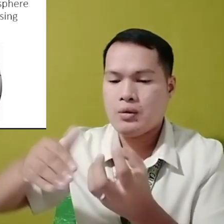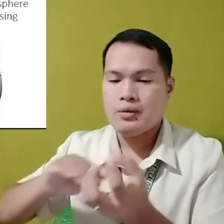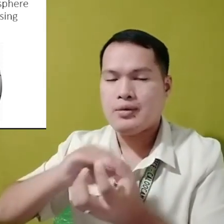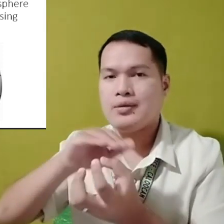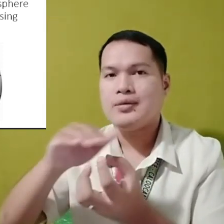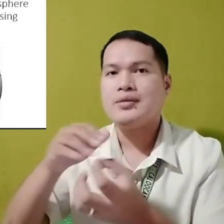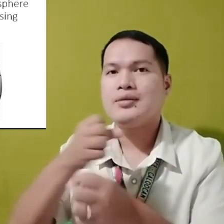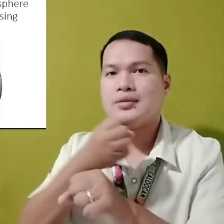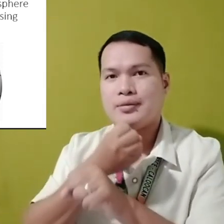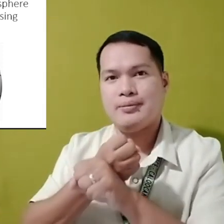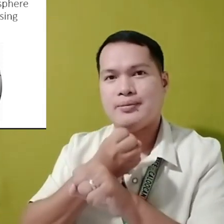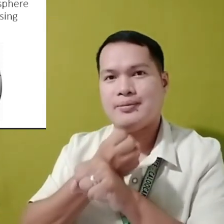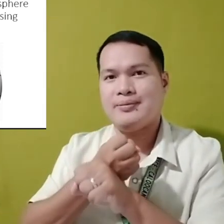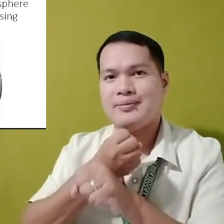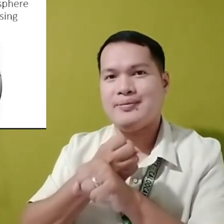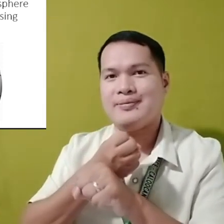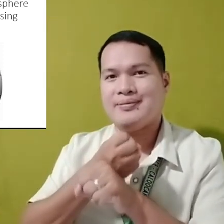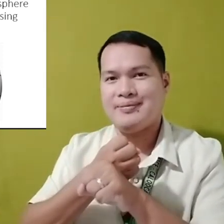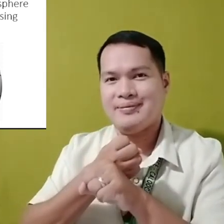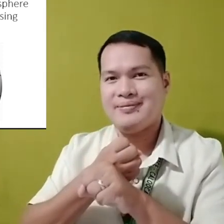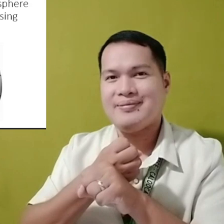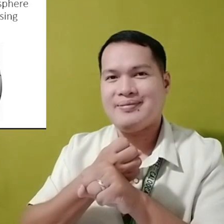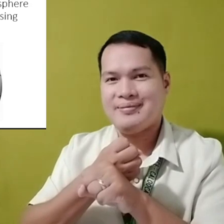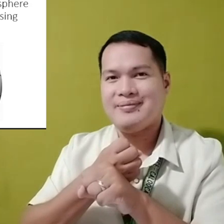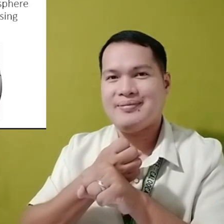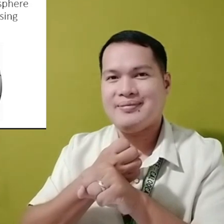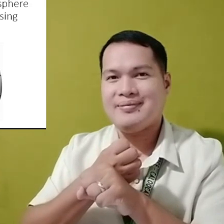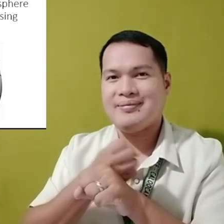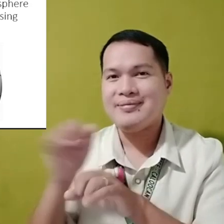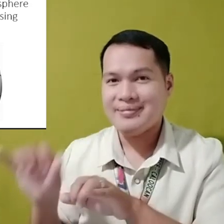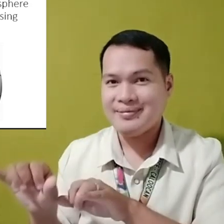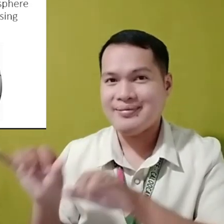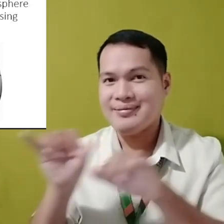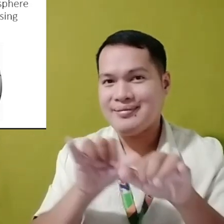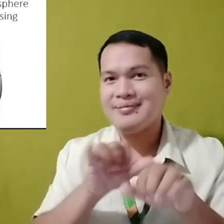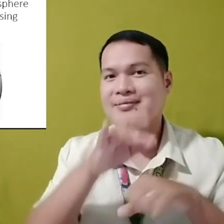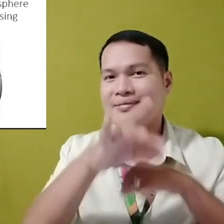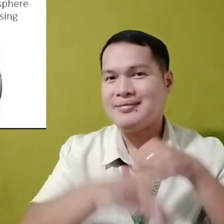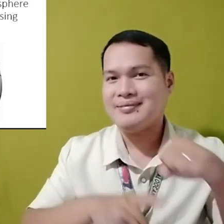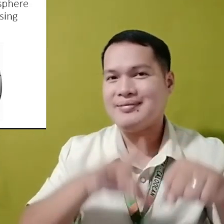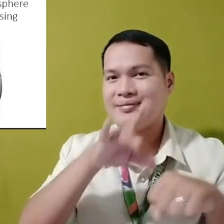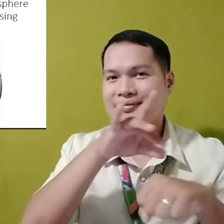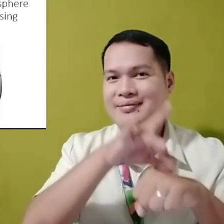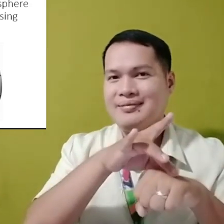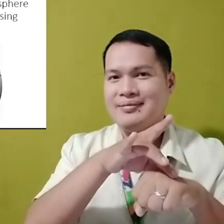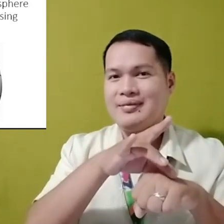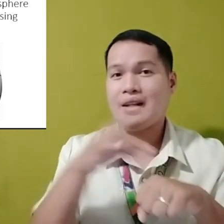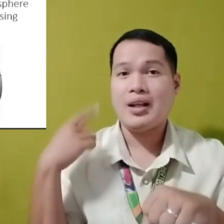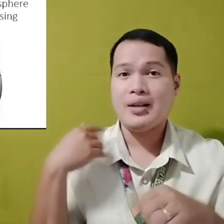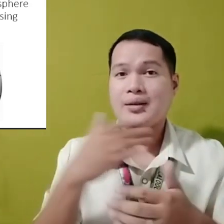Ngunit sa ibabaw Ang matigas na bahagi Katulad din sa mundo